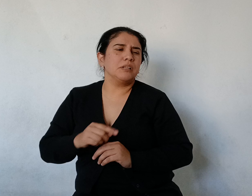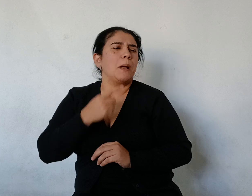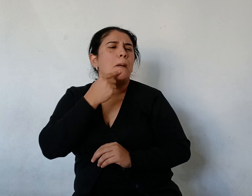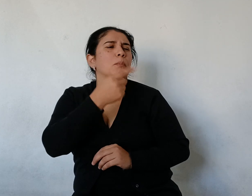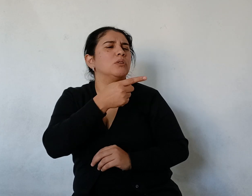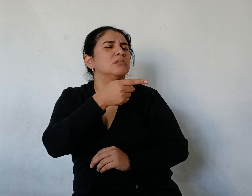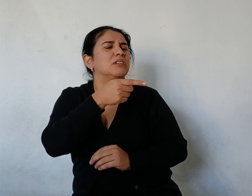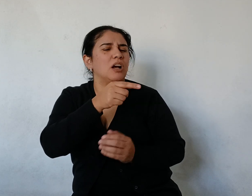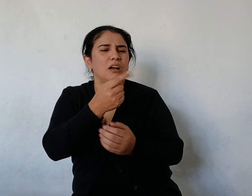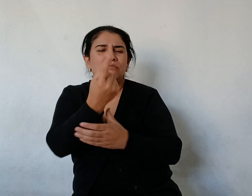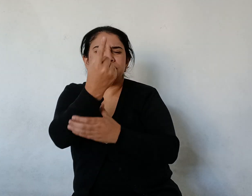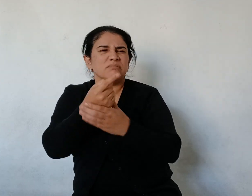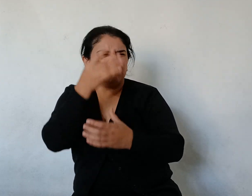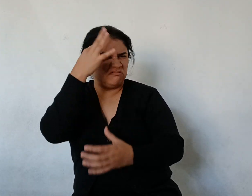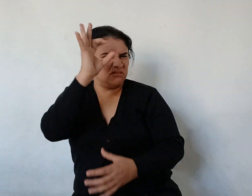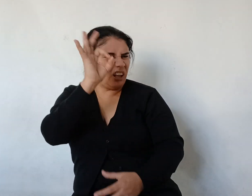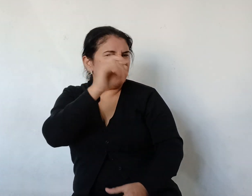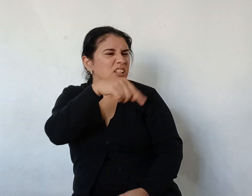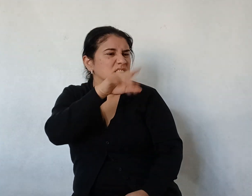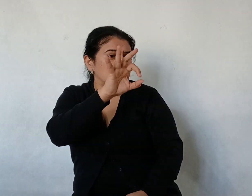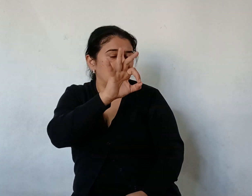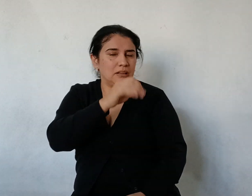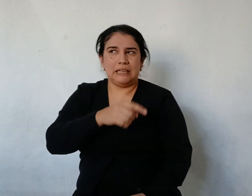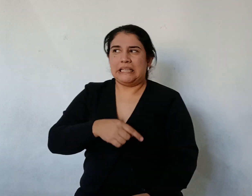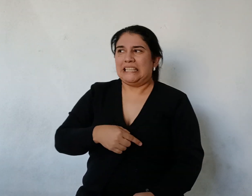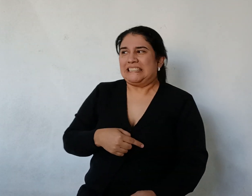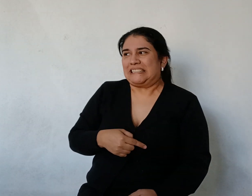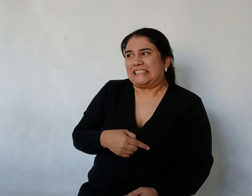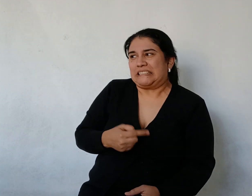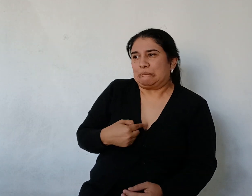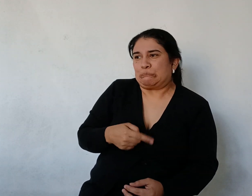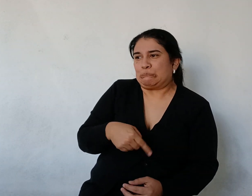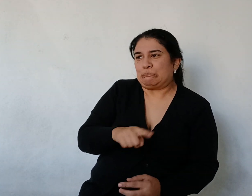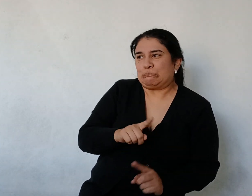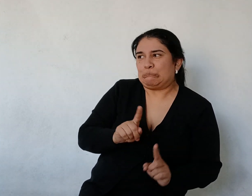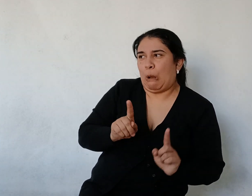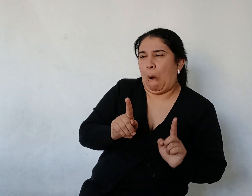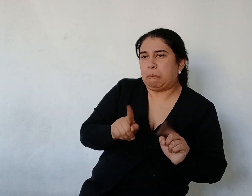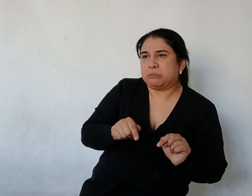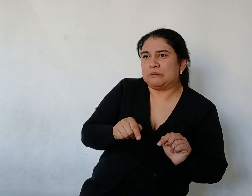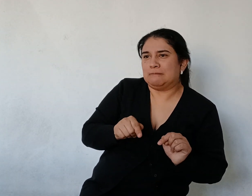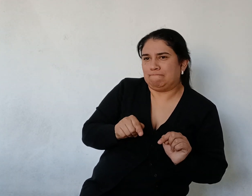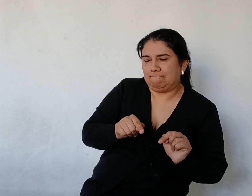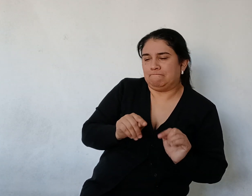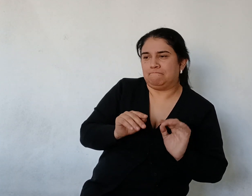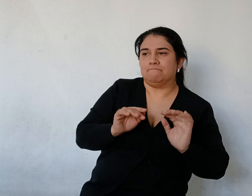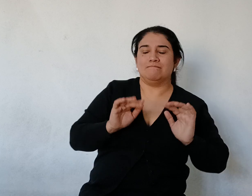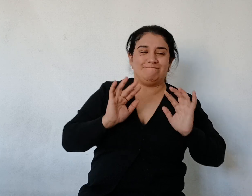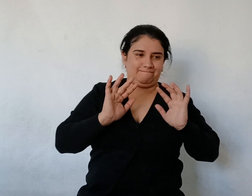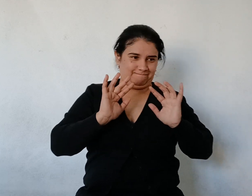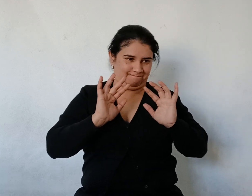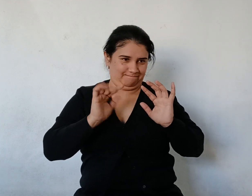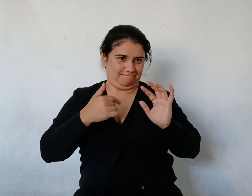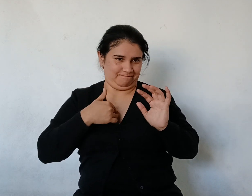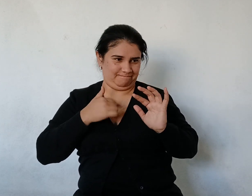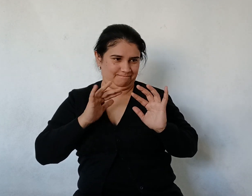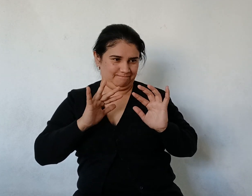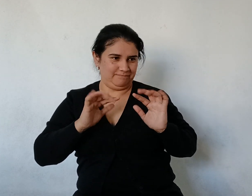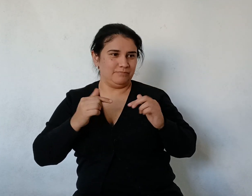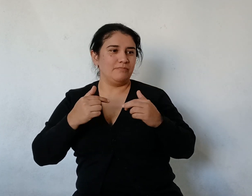Ninguno sabía Y todos callaron Está bien Dijo el surubí con orgullo Yo lo haré